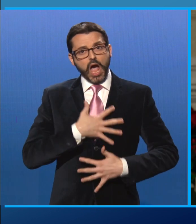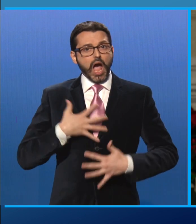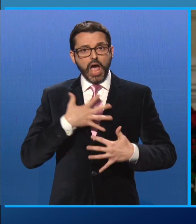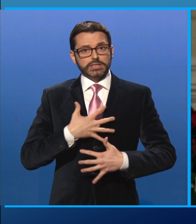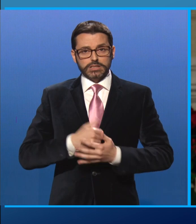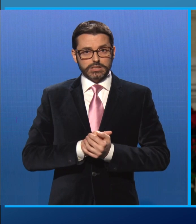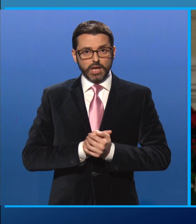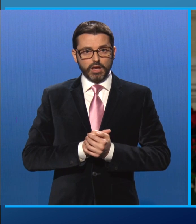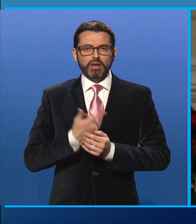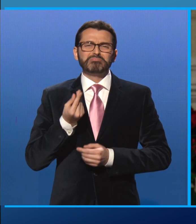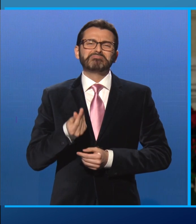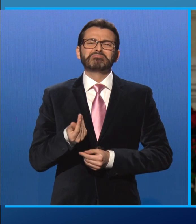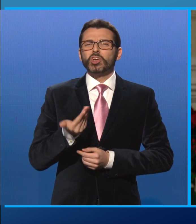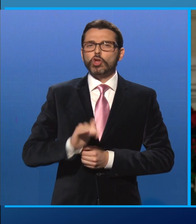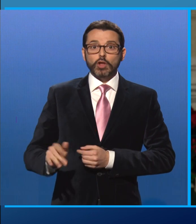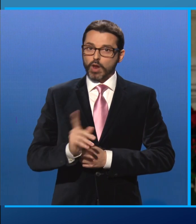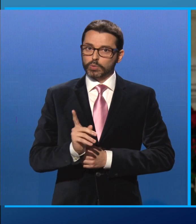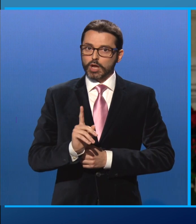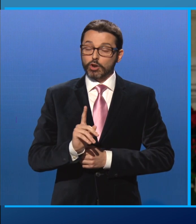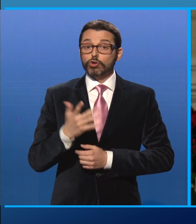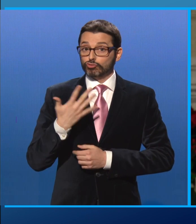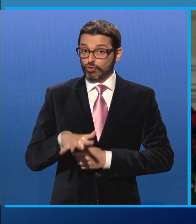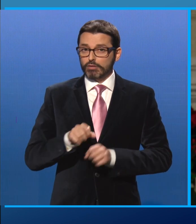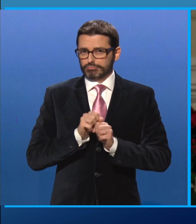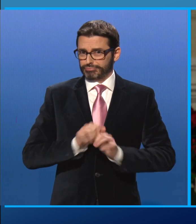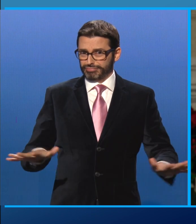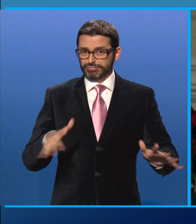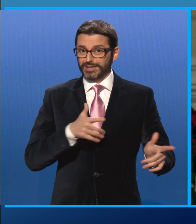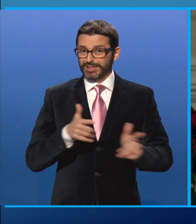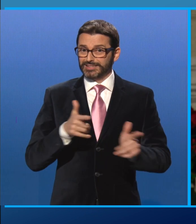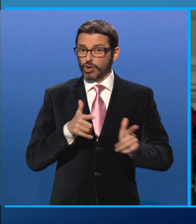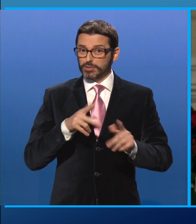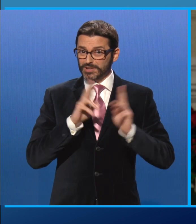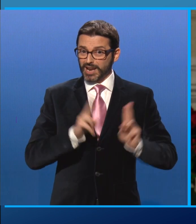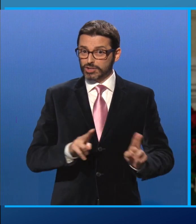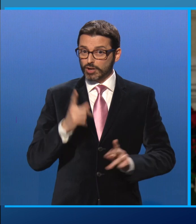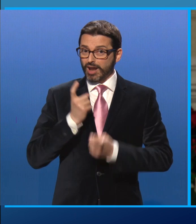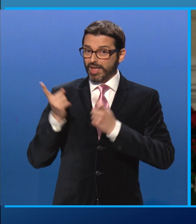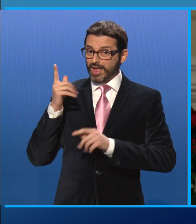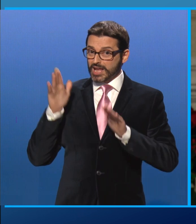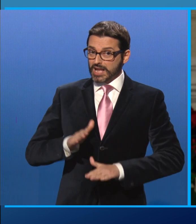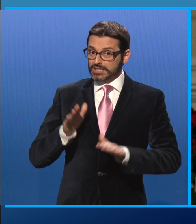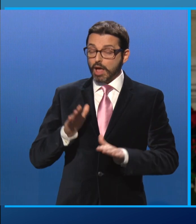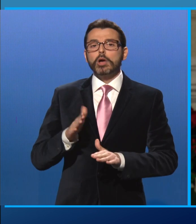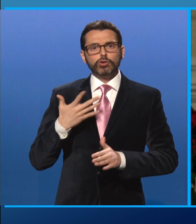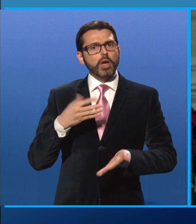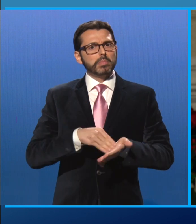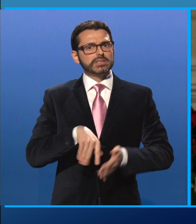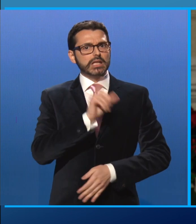Dopo l'esplosione del terrorismo internazionale di matrice islamista, la presenza di numerosi migranti sul nostro territorio